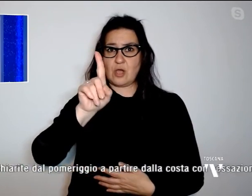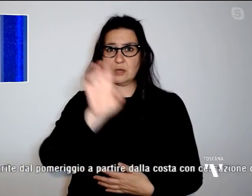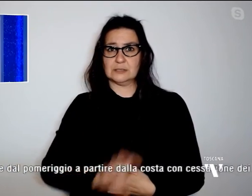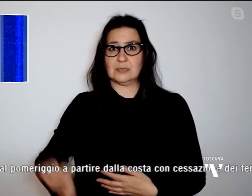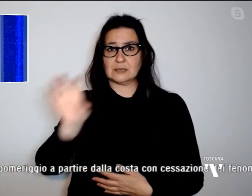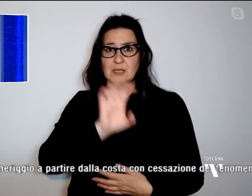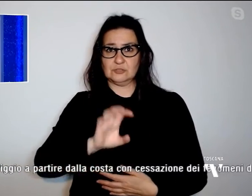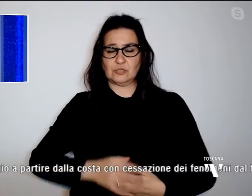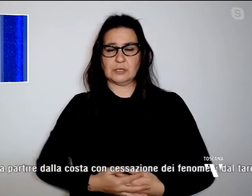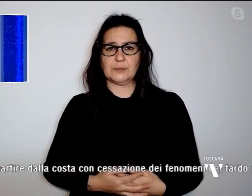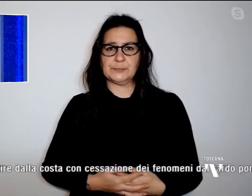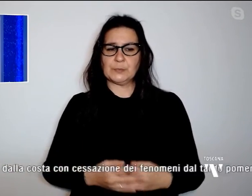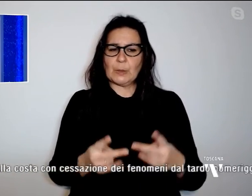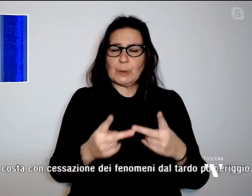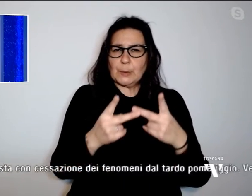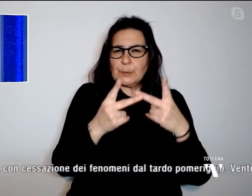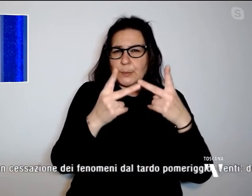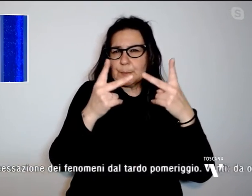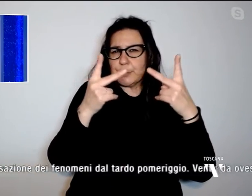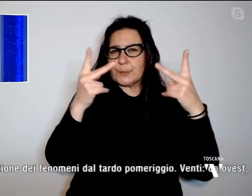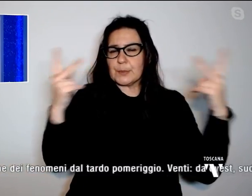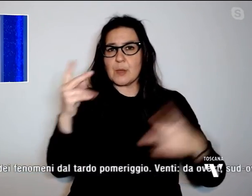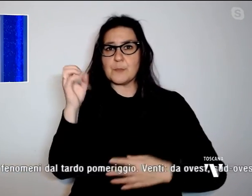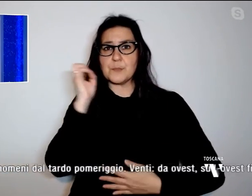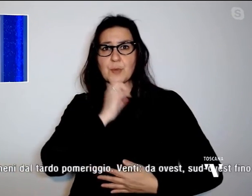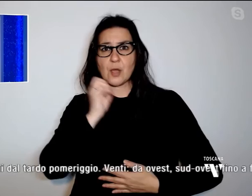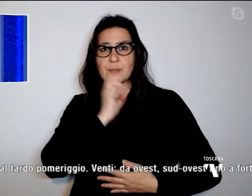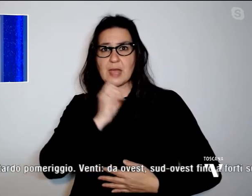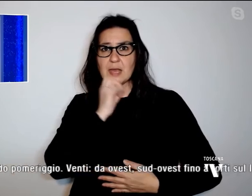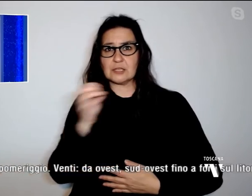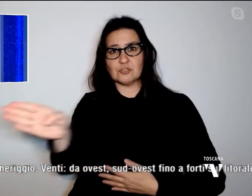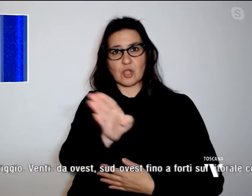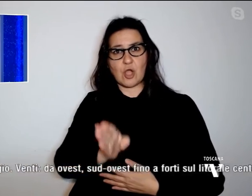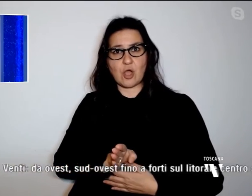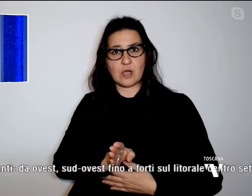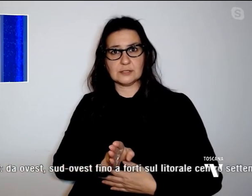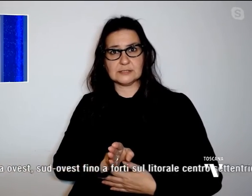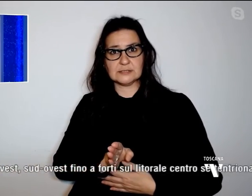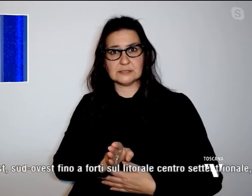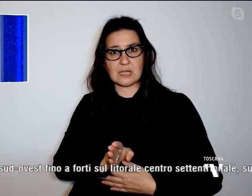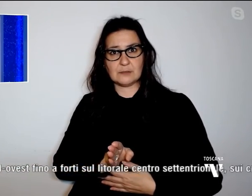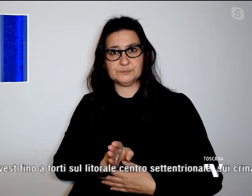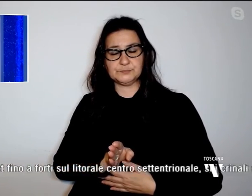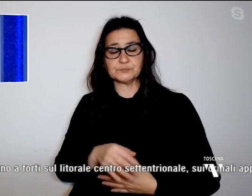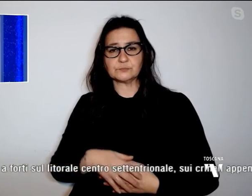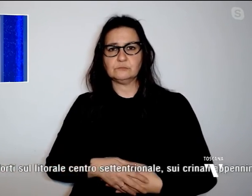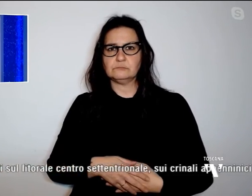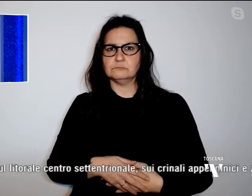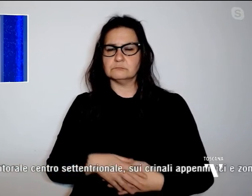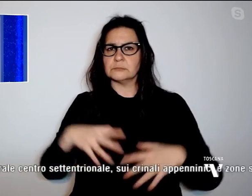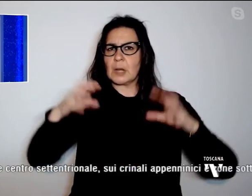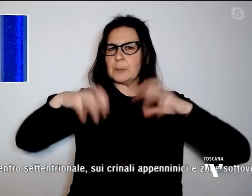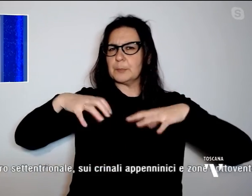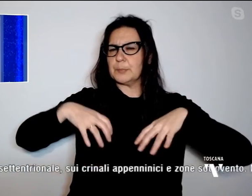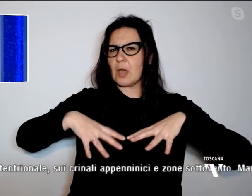schiarite dal pomeriggio a partire dalla costa, con cessazione dei fenomeni dal tardo pomeriggio.